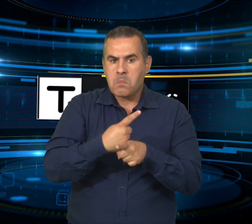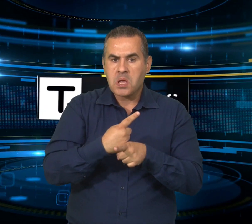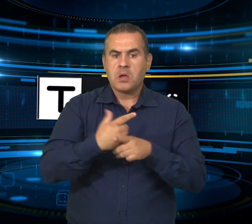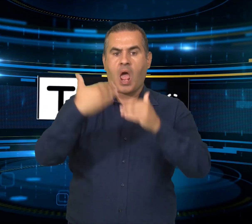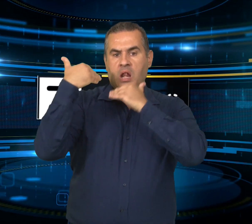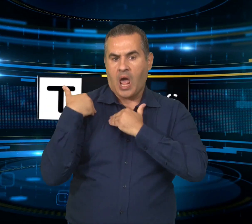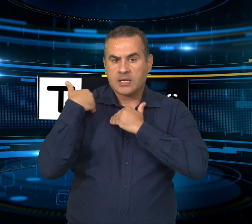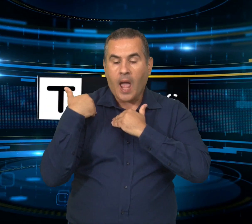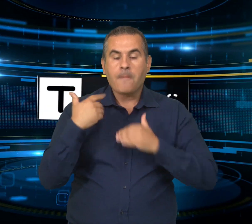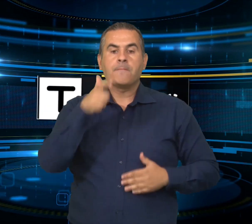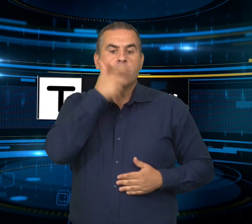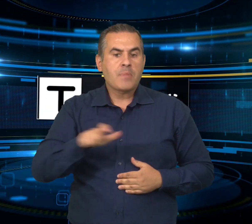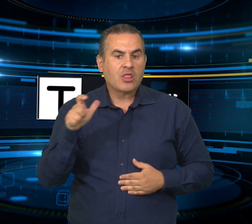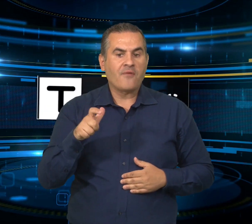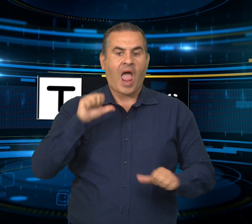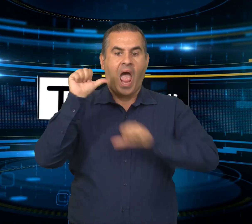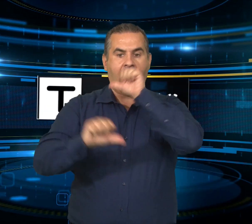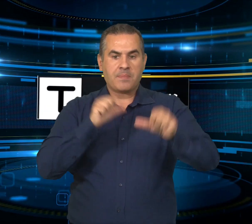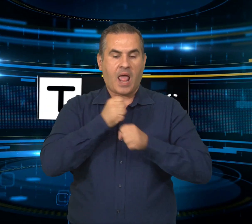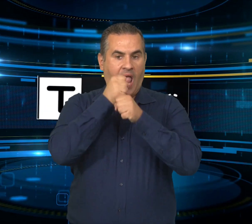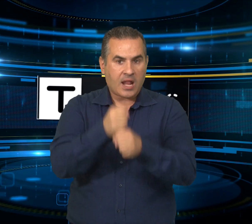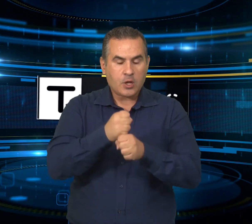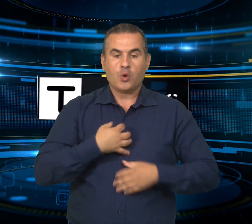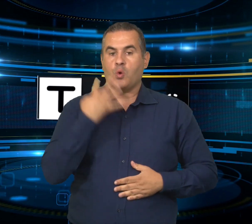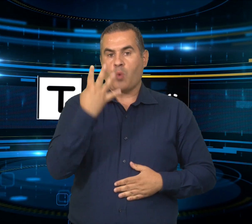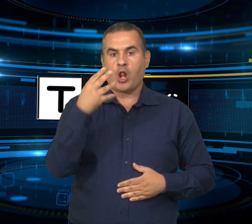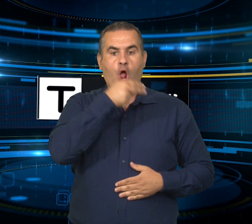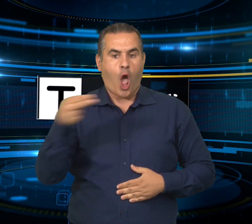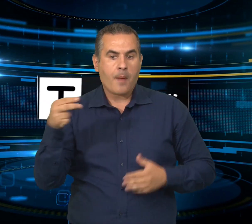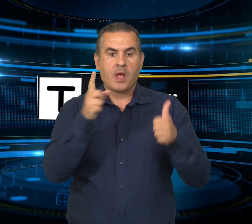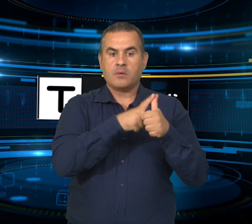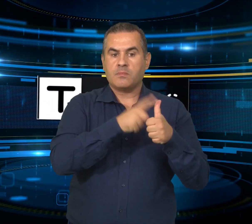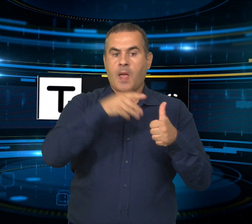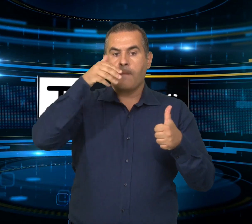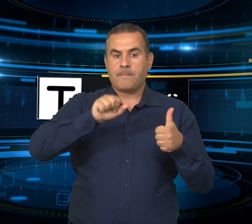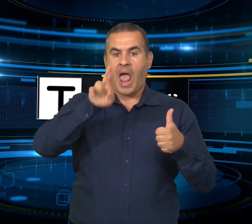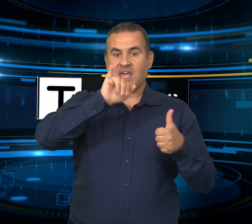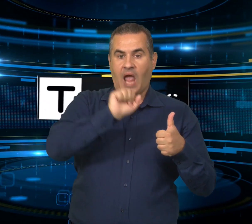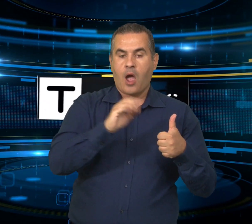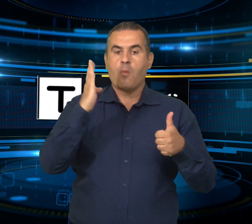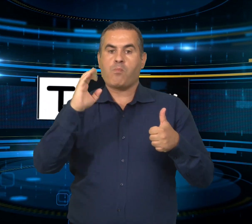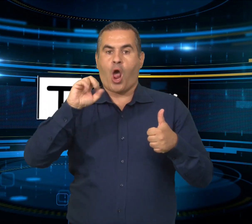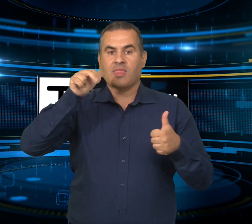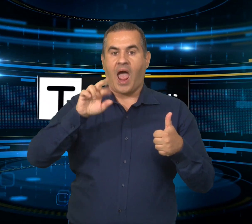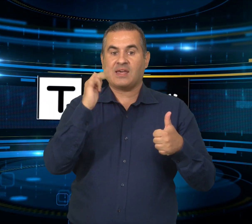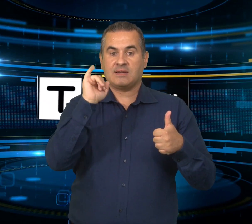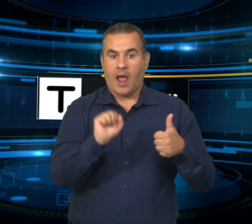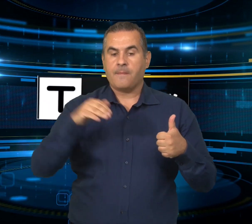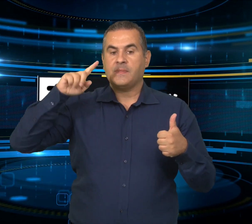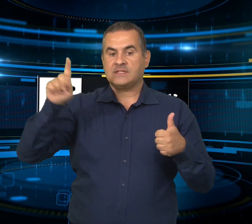allo spettacolo e Simone Prevete alle frazioni La confronto con i partiti di maggioranza con i quali il dialogo non si è mai interrotto è scaturita la decisione